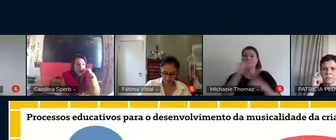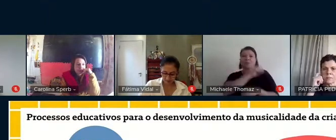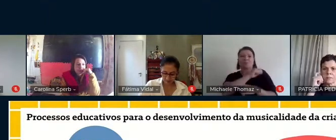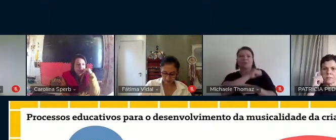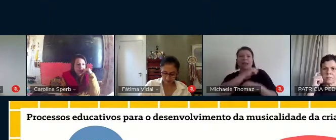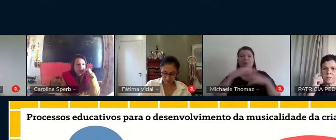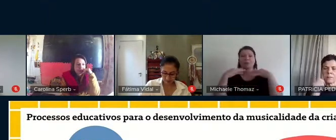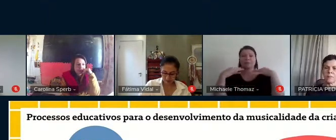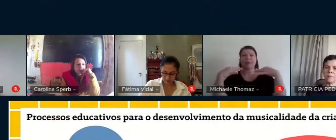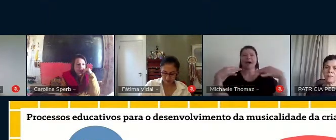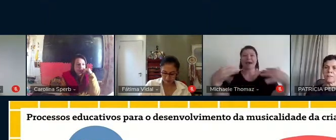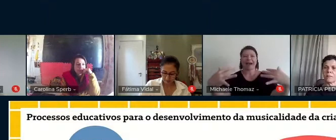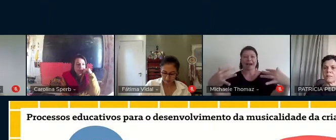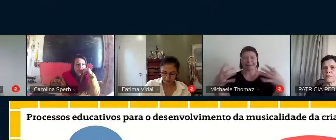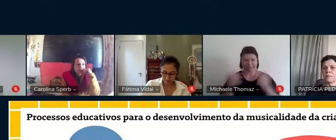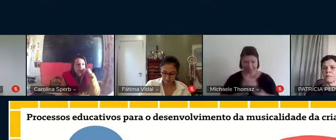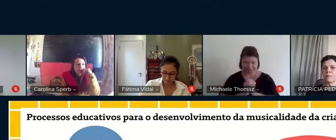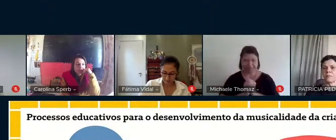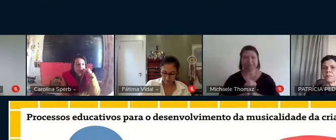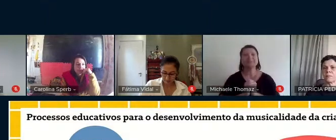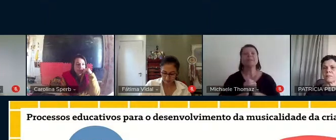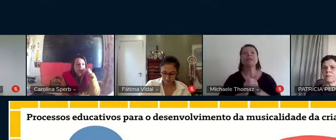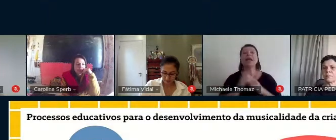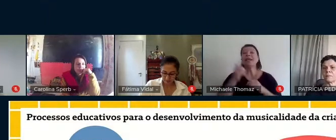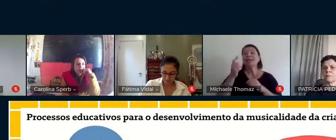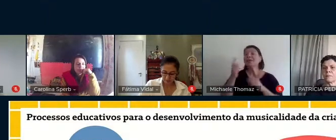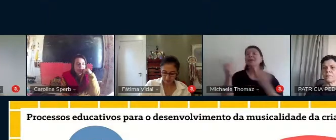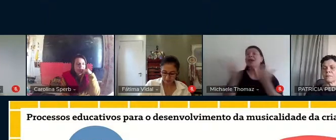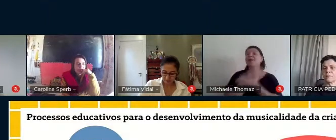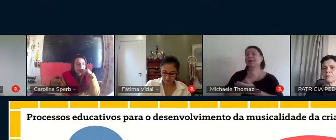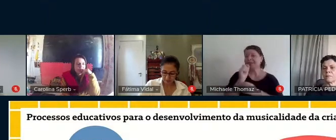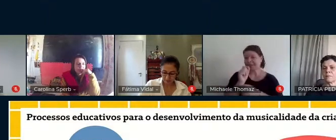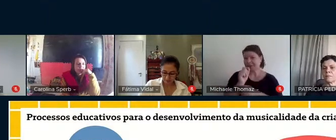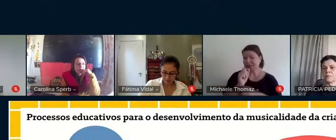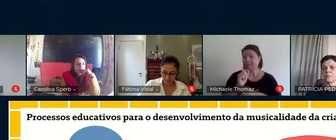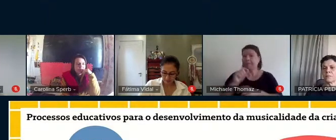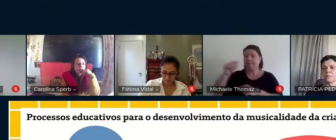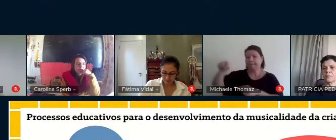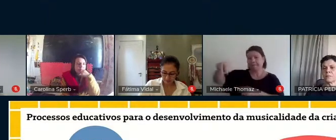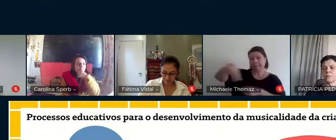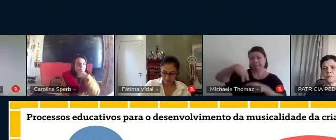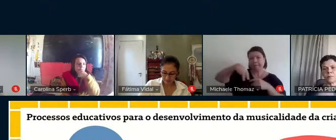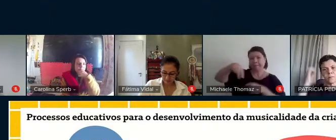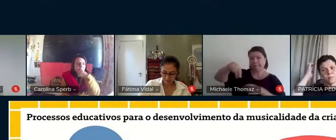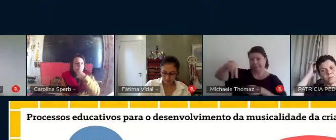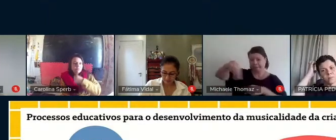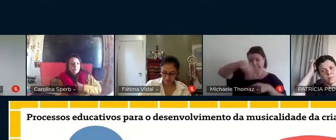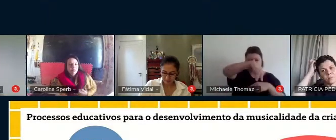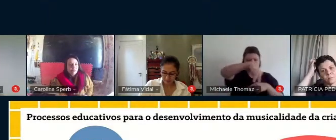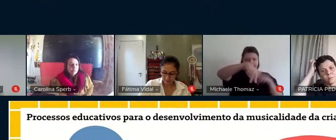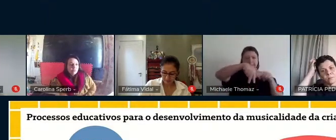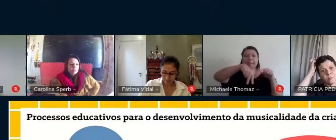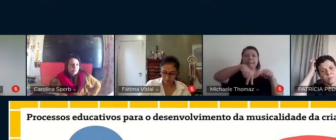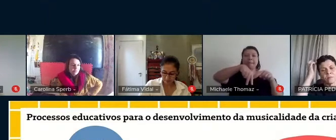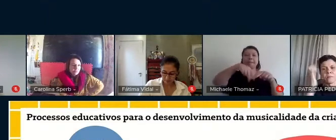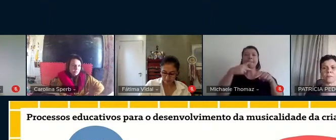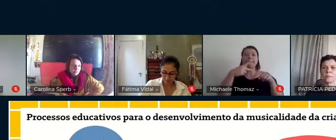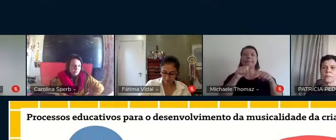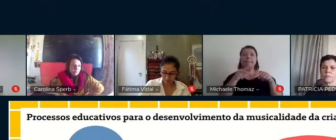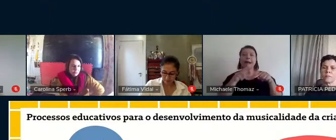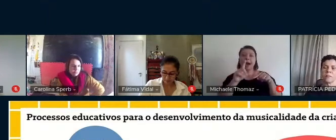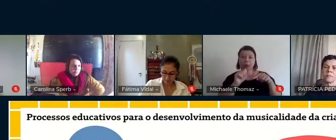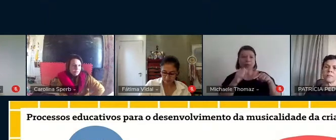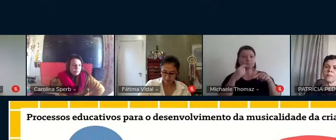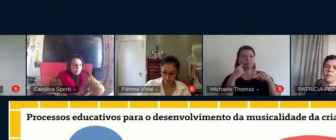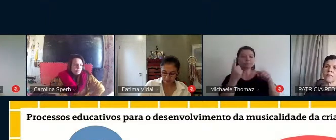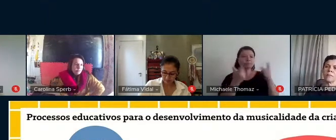nessa vez? A Paula está ali junto com todo mundo e todos os estudantes, eles estão participando